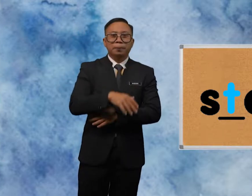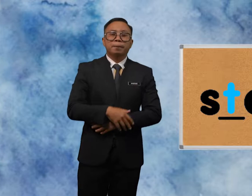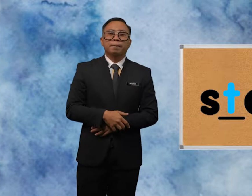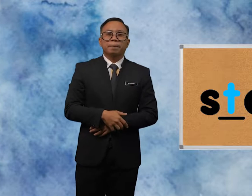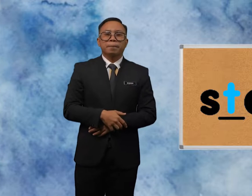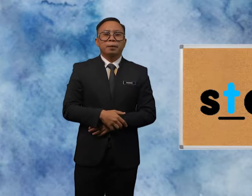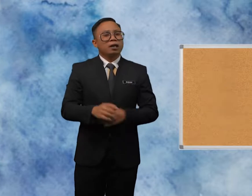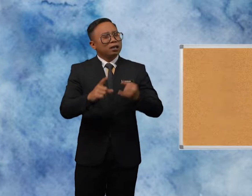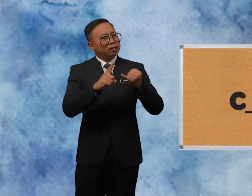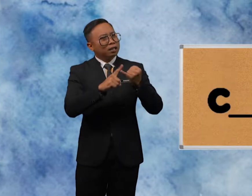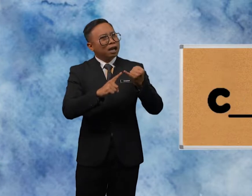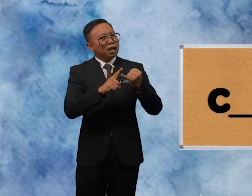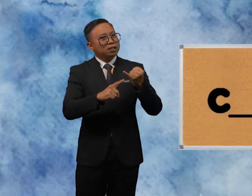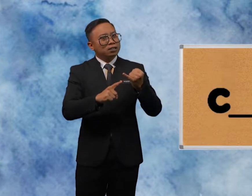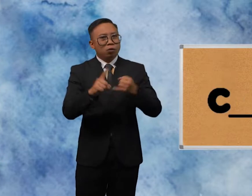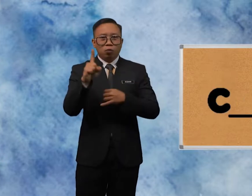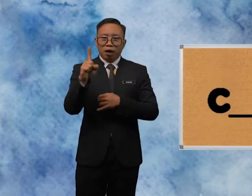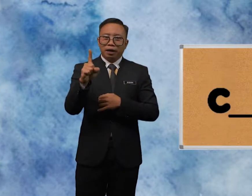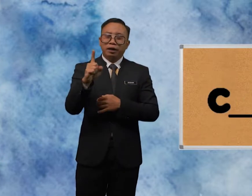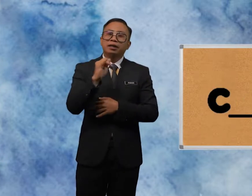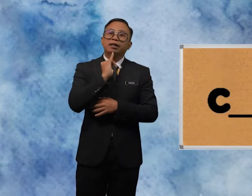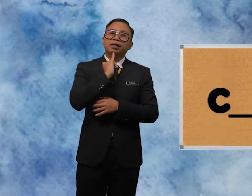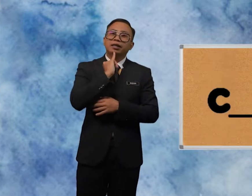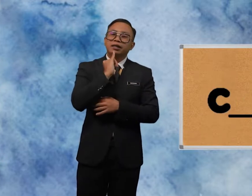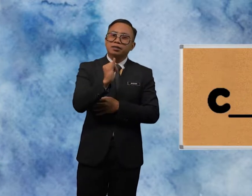The last one Is